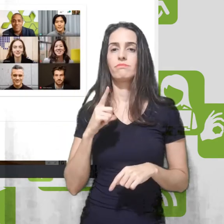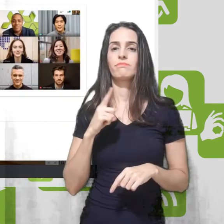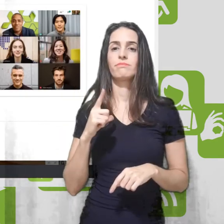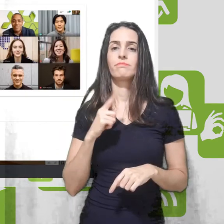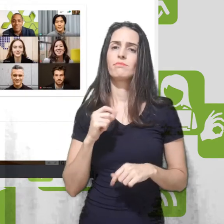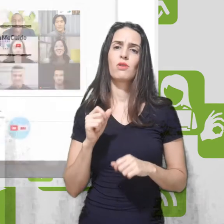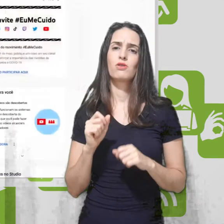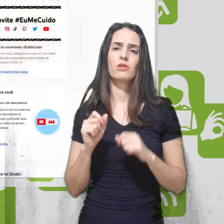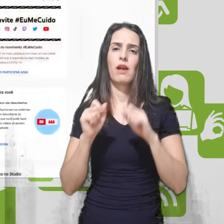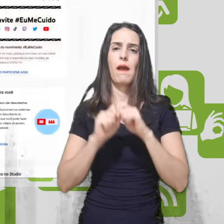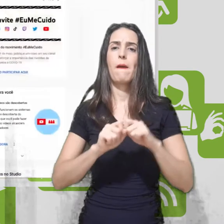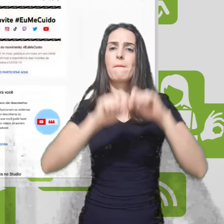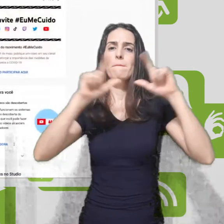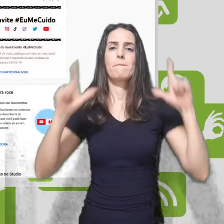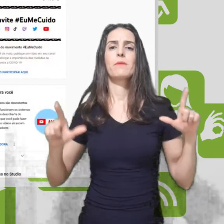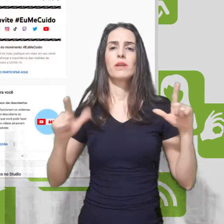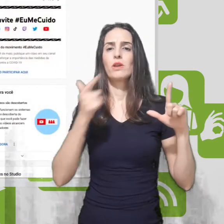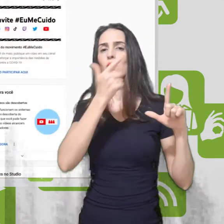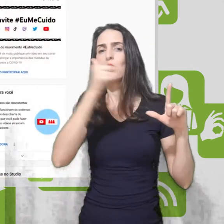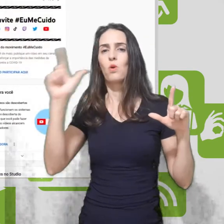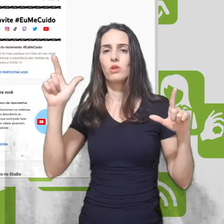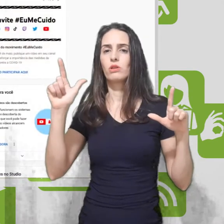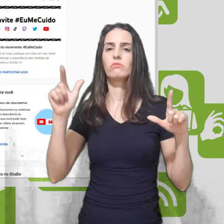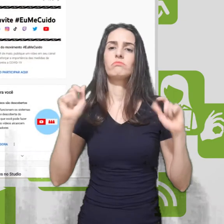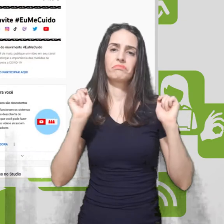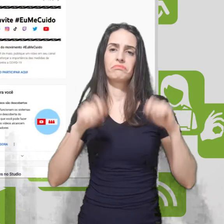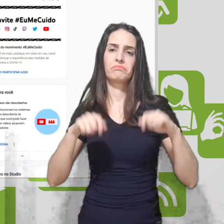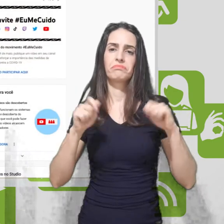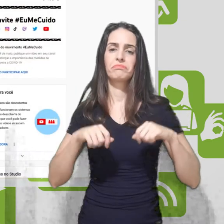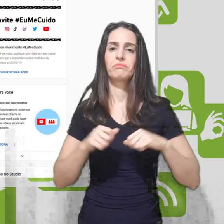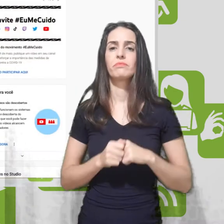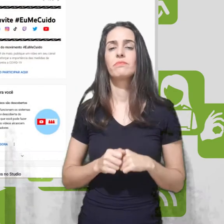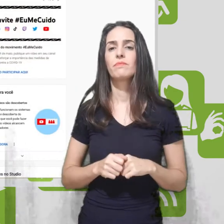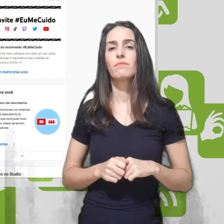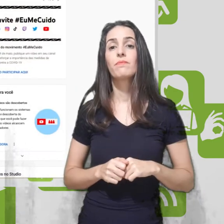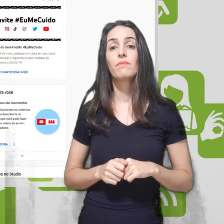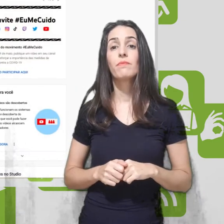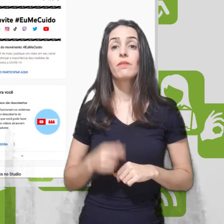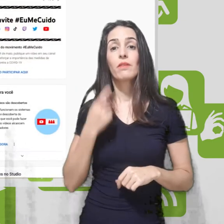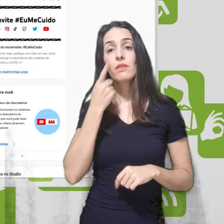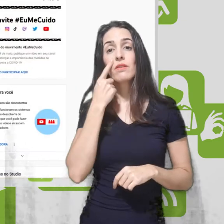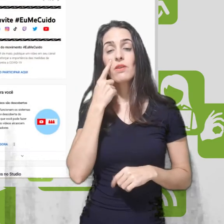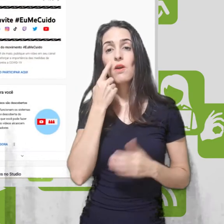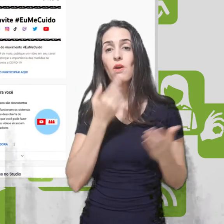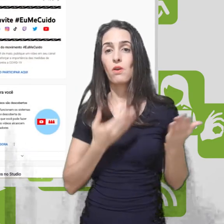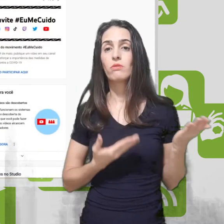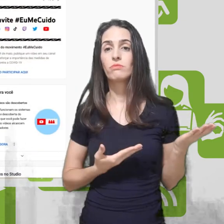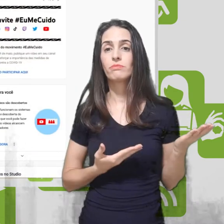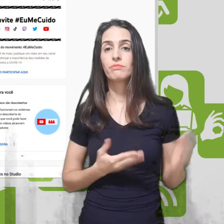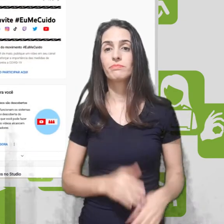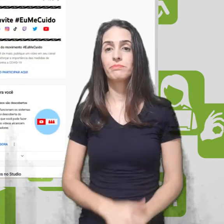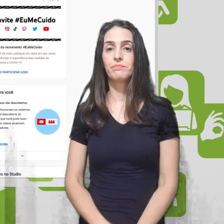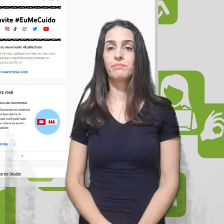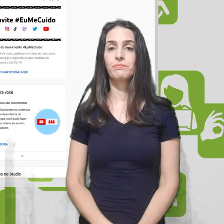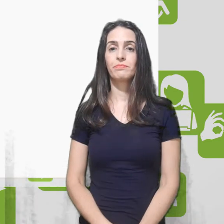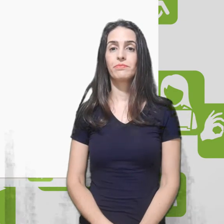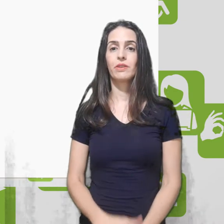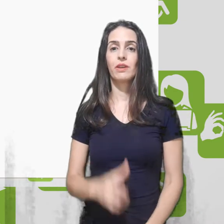pegar uma guia de outra janela, por exemplo. aqui tem uma janela aqui do YouTube,